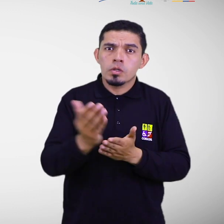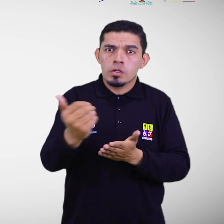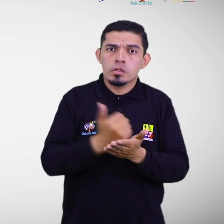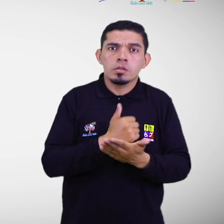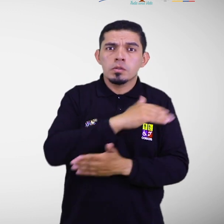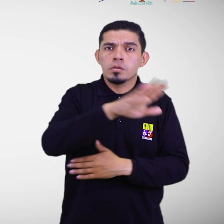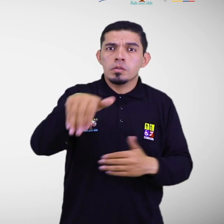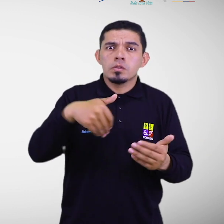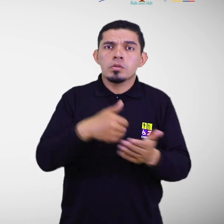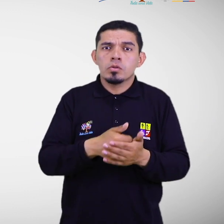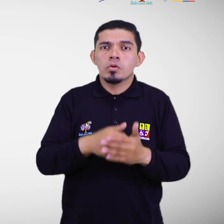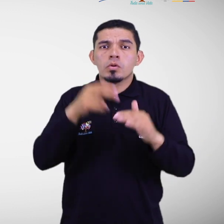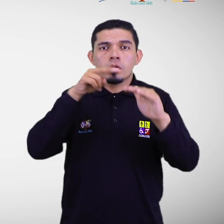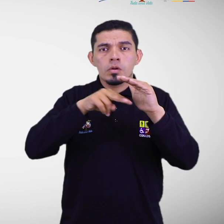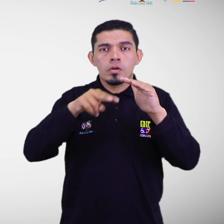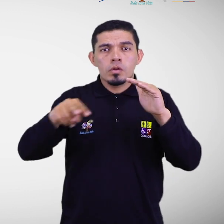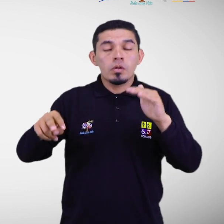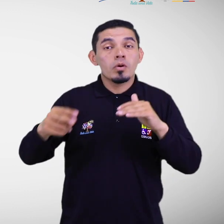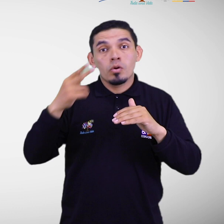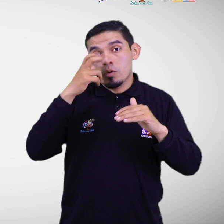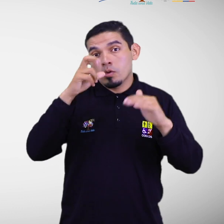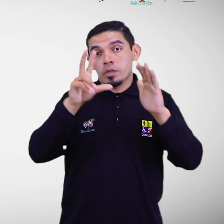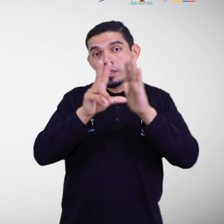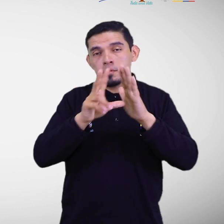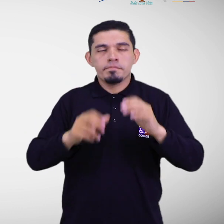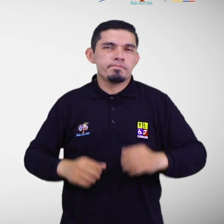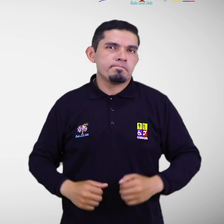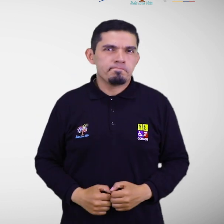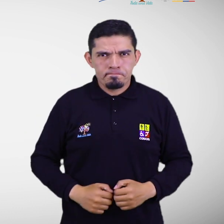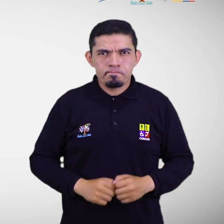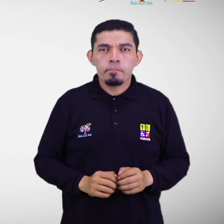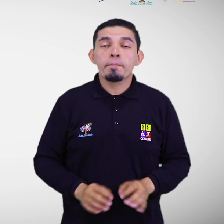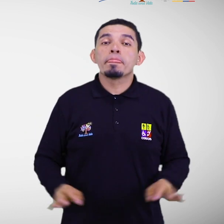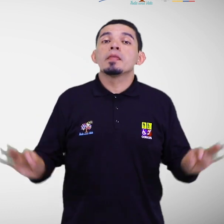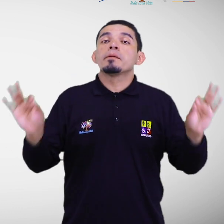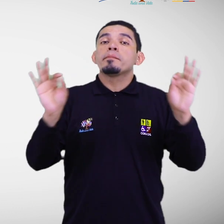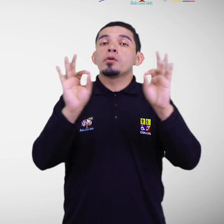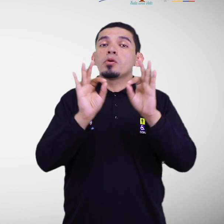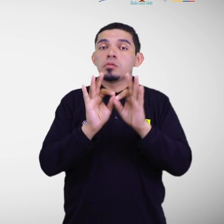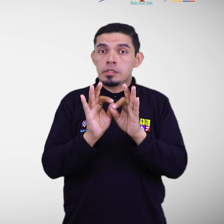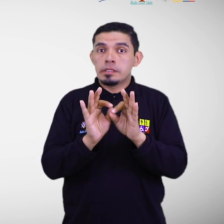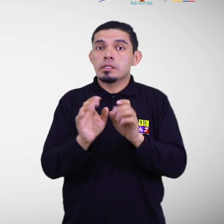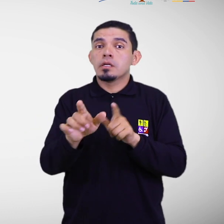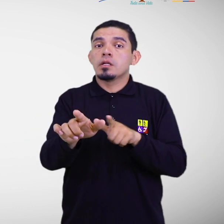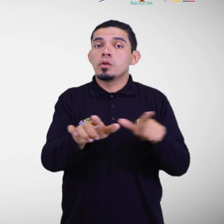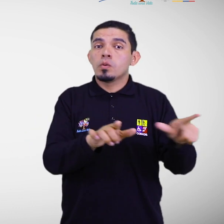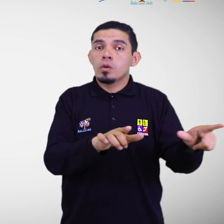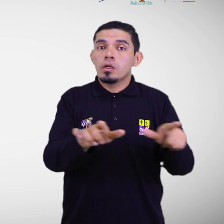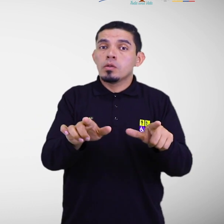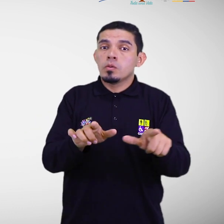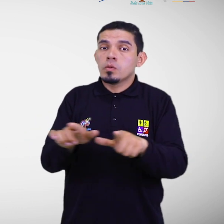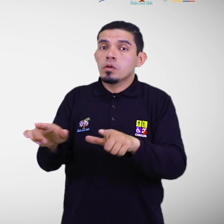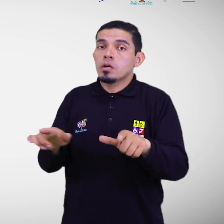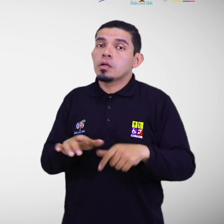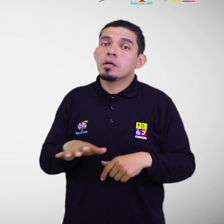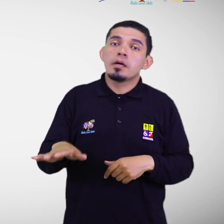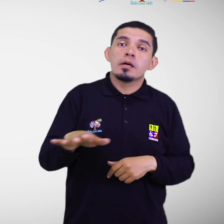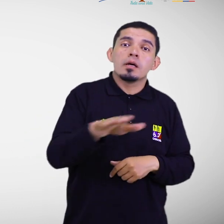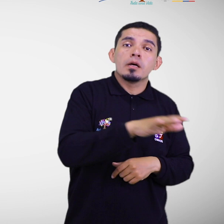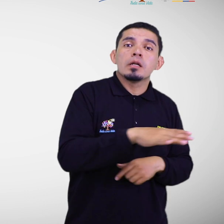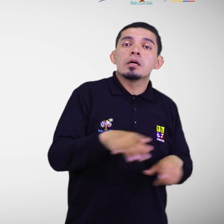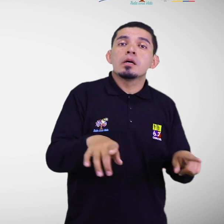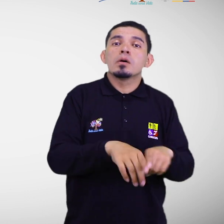universal en los alojamientos temporales. Es de vital importancia la identificación y gestión de espacios que pueden